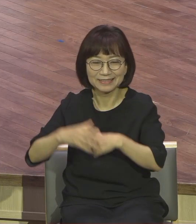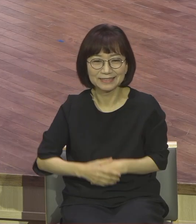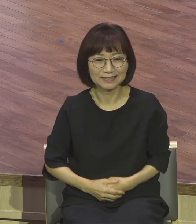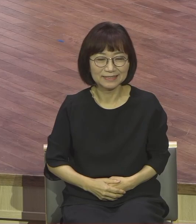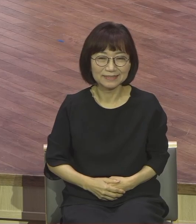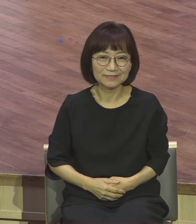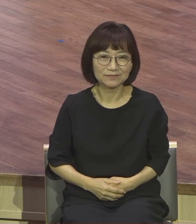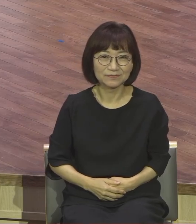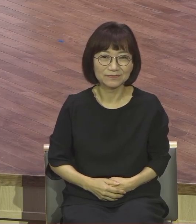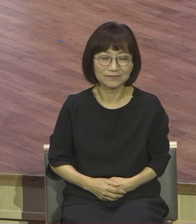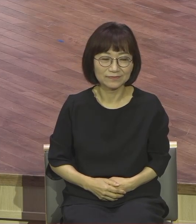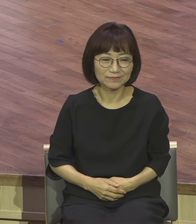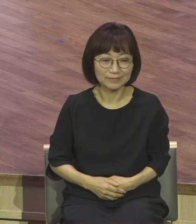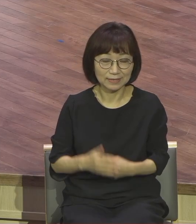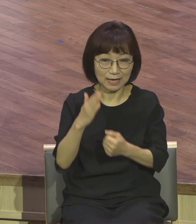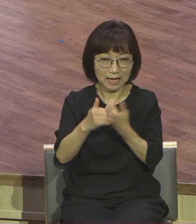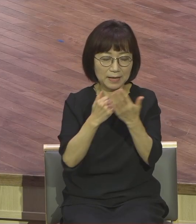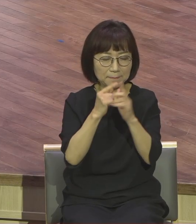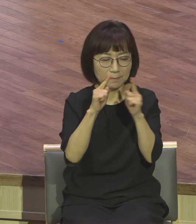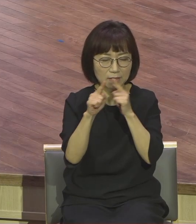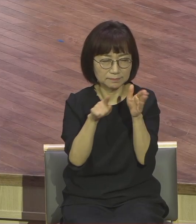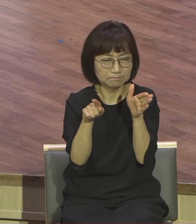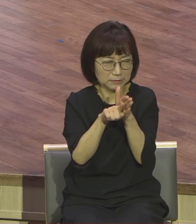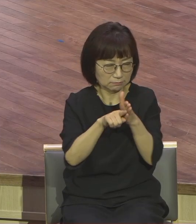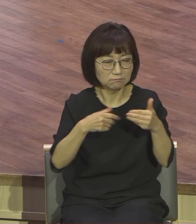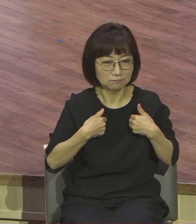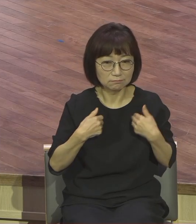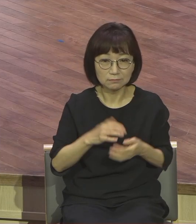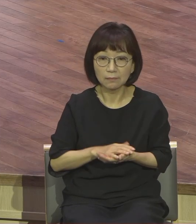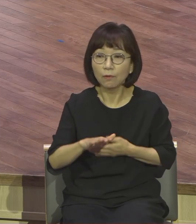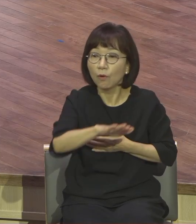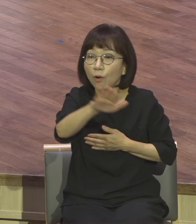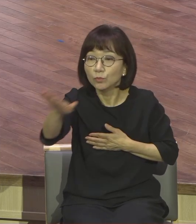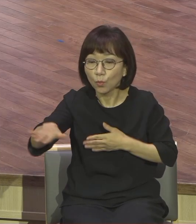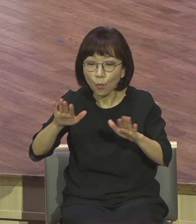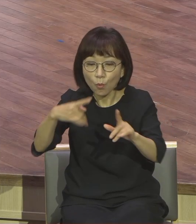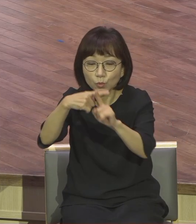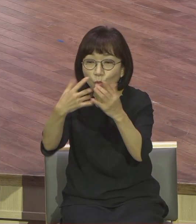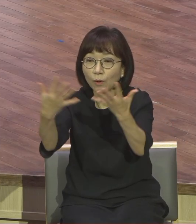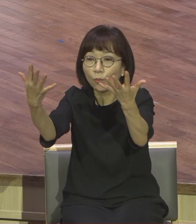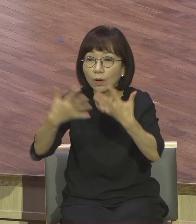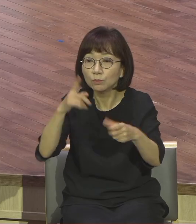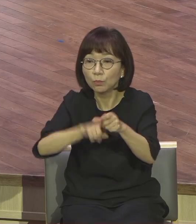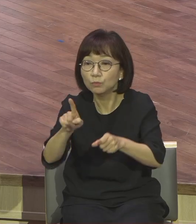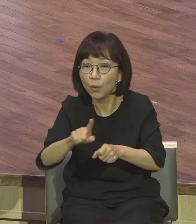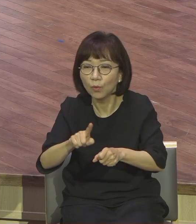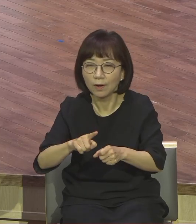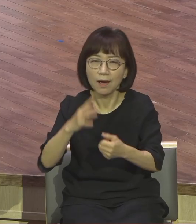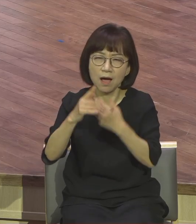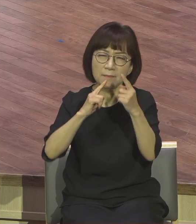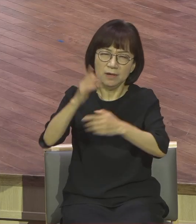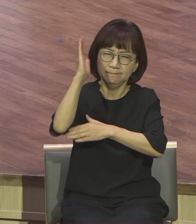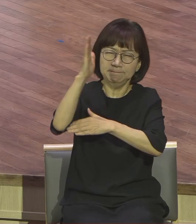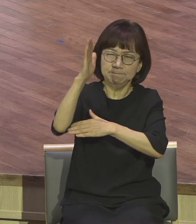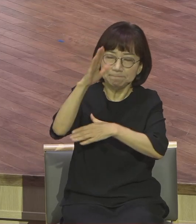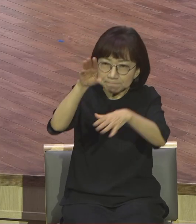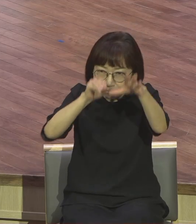하나님의 말씀이라고. 아멘. 여기 왜 나옵니까 교회. 말씀 들으러. 말씀이 뭔데요. 누군데요. 하나님의